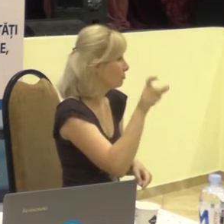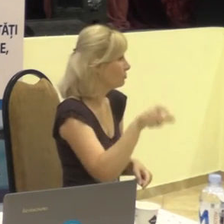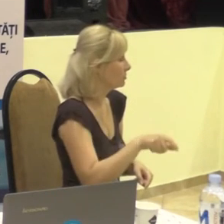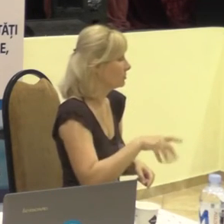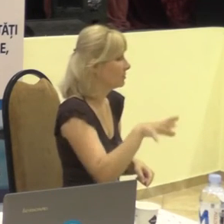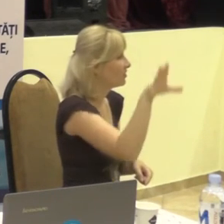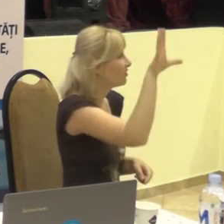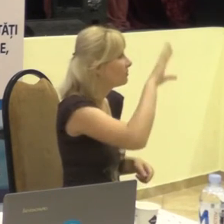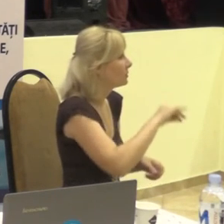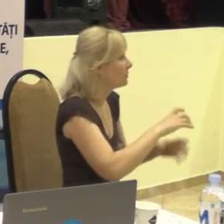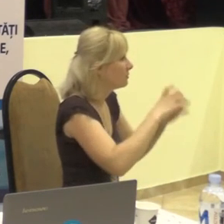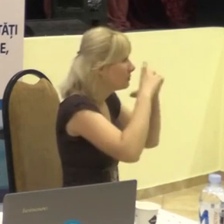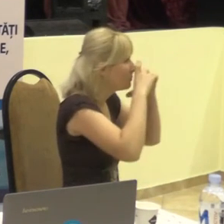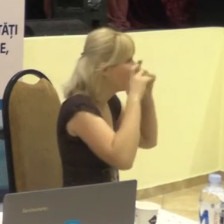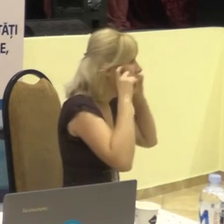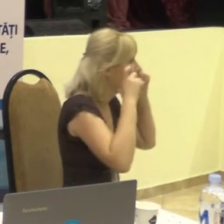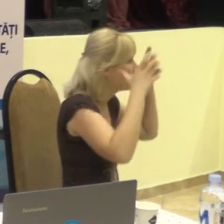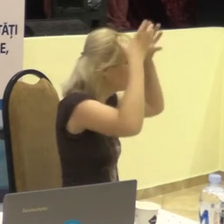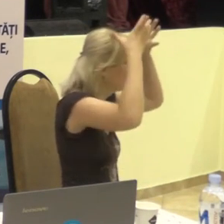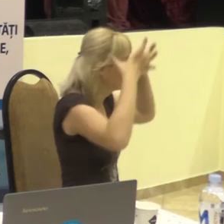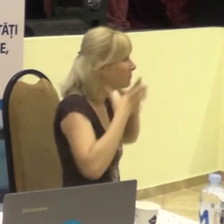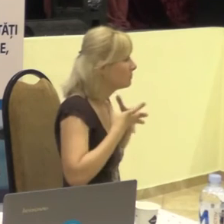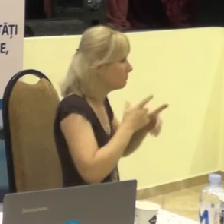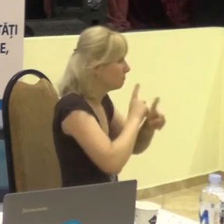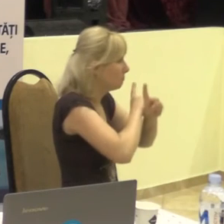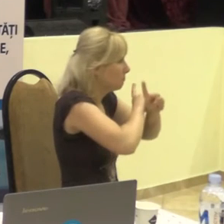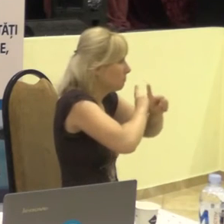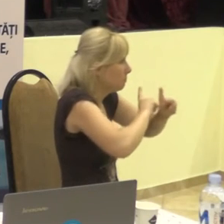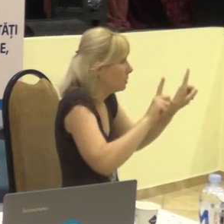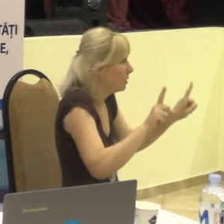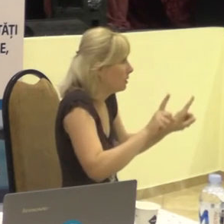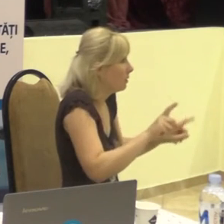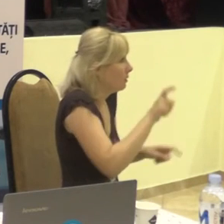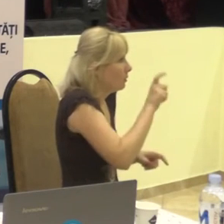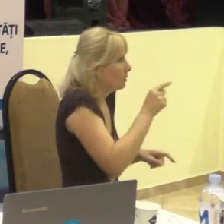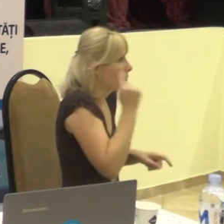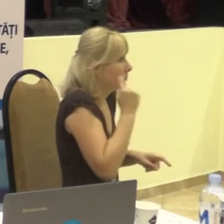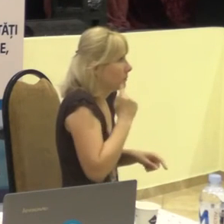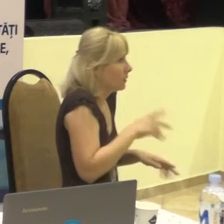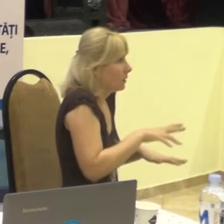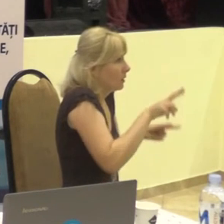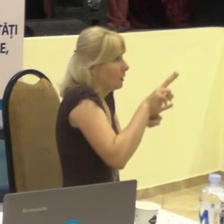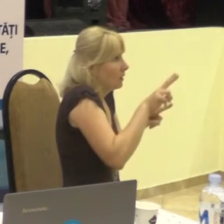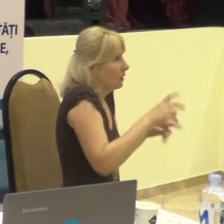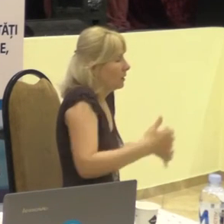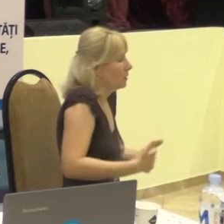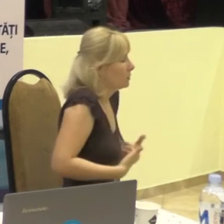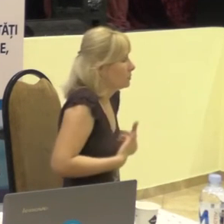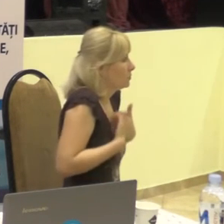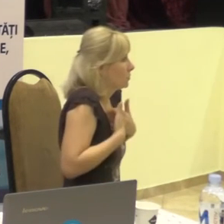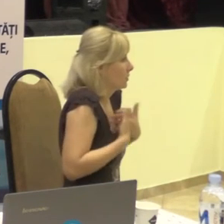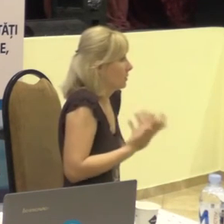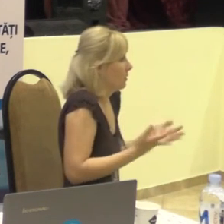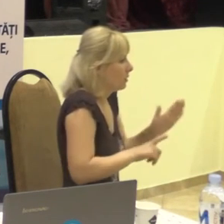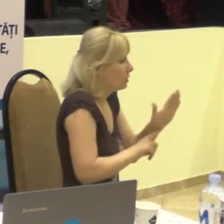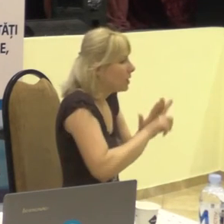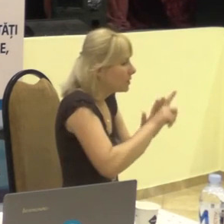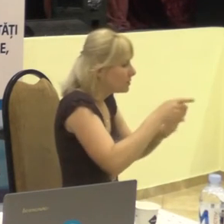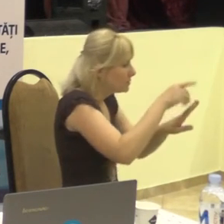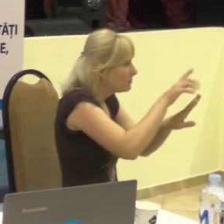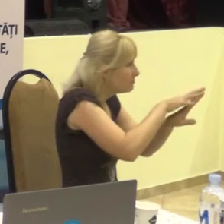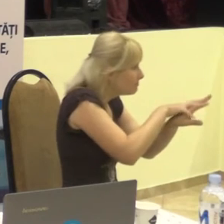erau echipați în costume speciale, începând de la mânuți și